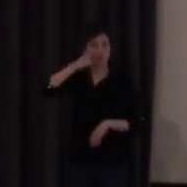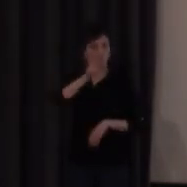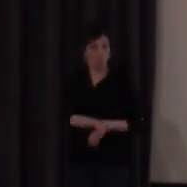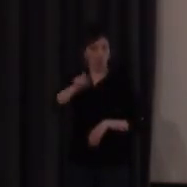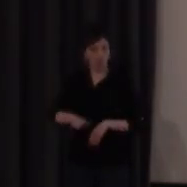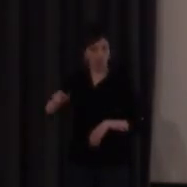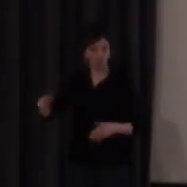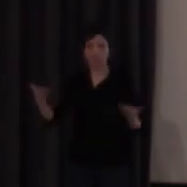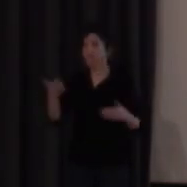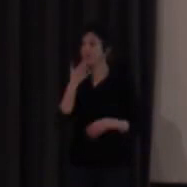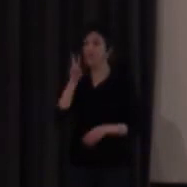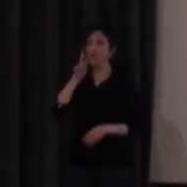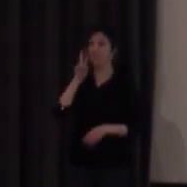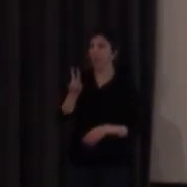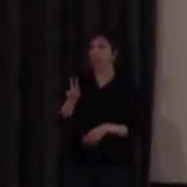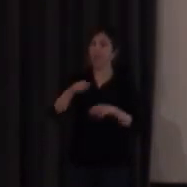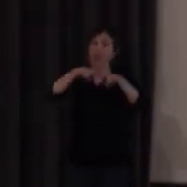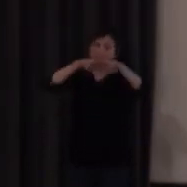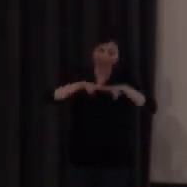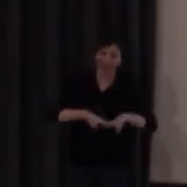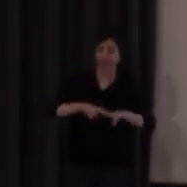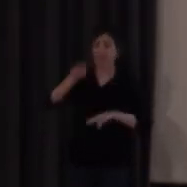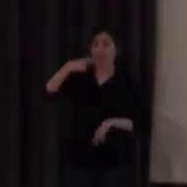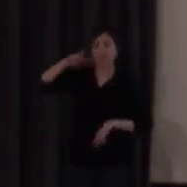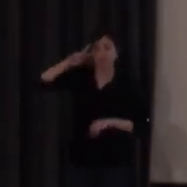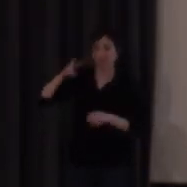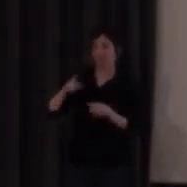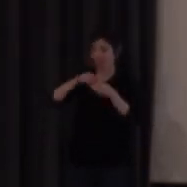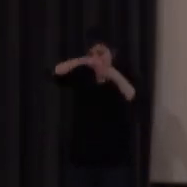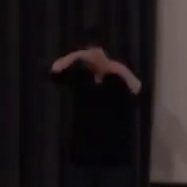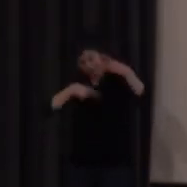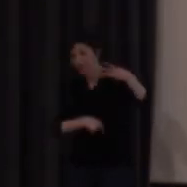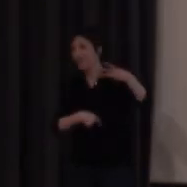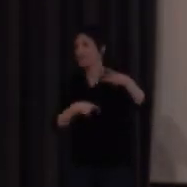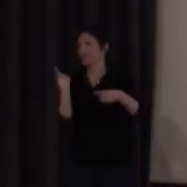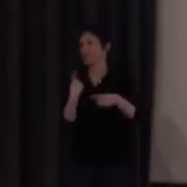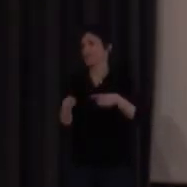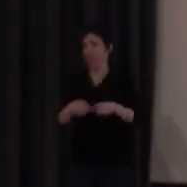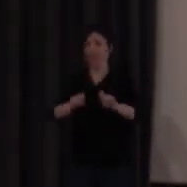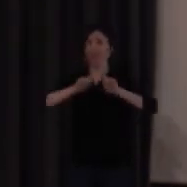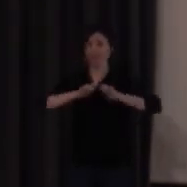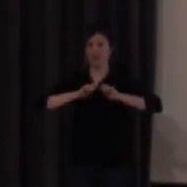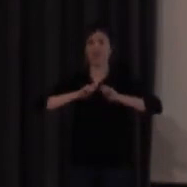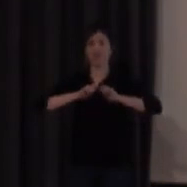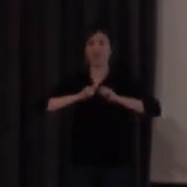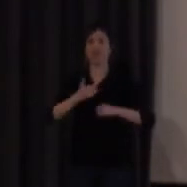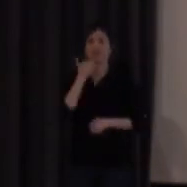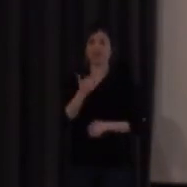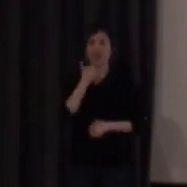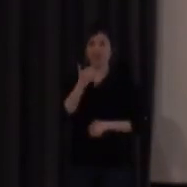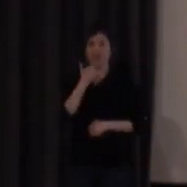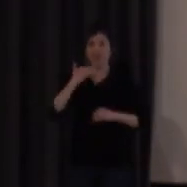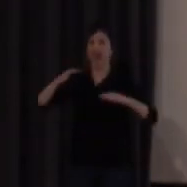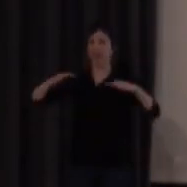La vista, por tanto, el análisis, la experiencia propia, son elementos que originan un saber armónico,